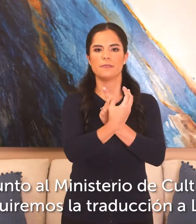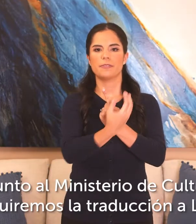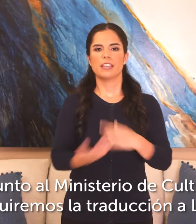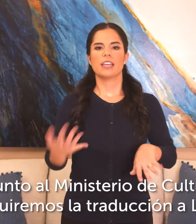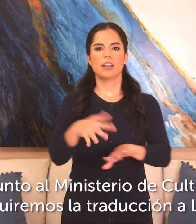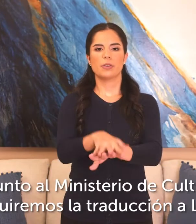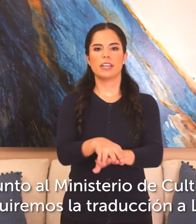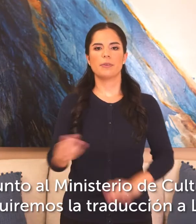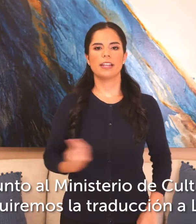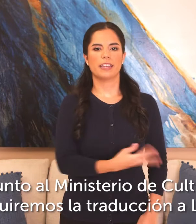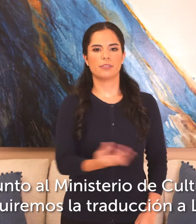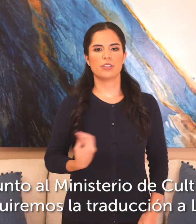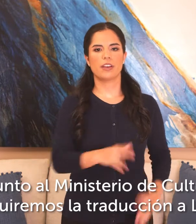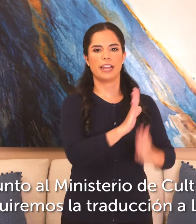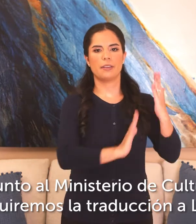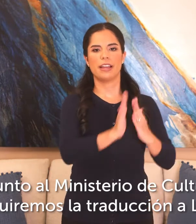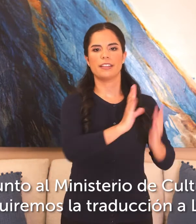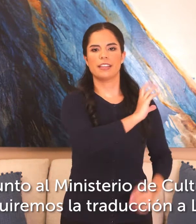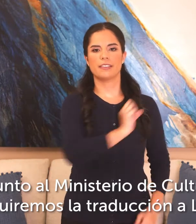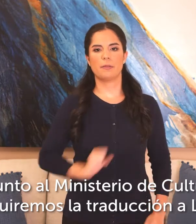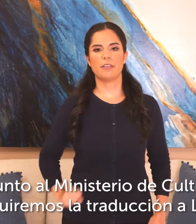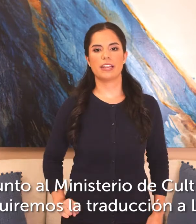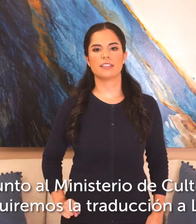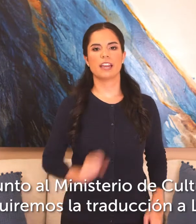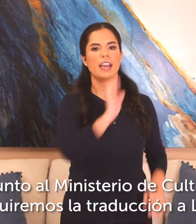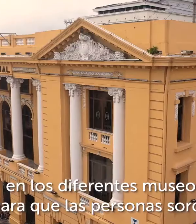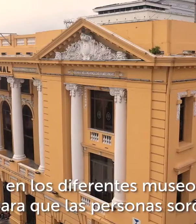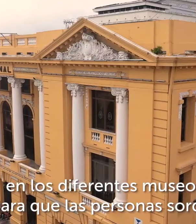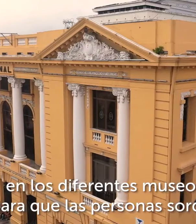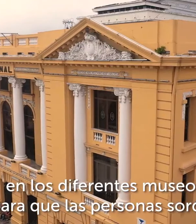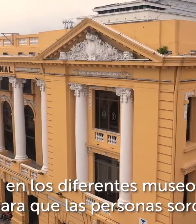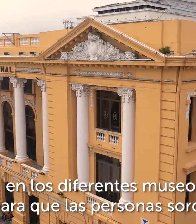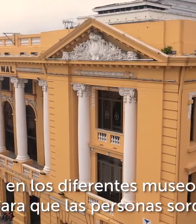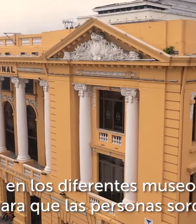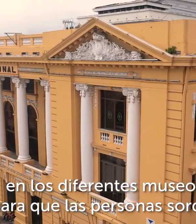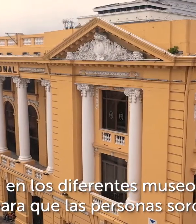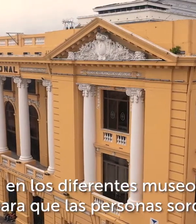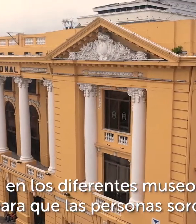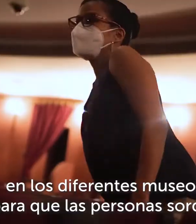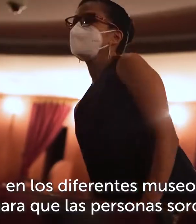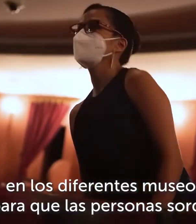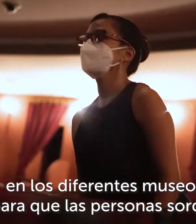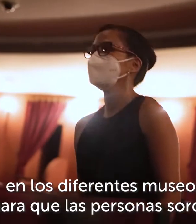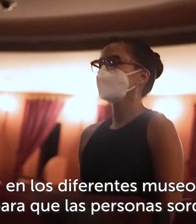incluiremos la traducción al lenguaje de señas salvadoreñas en los diferentes museos para que las personas